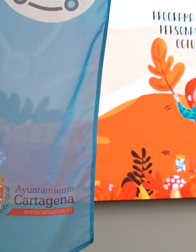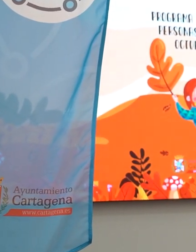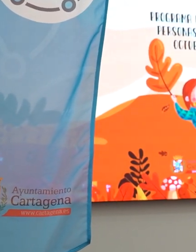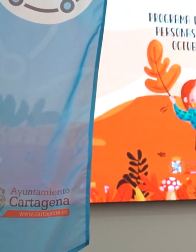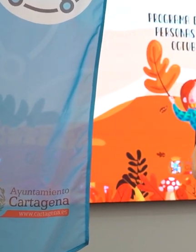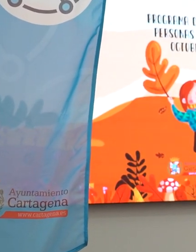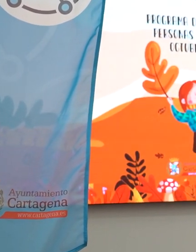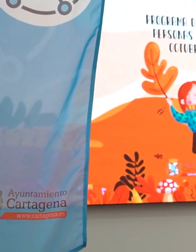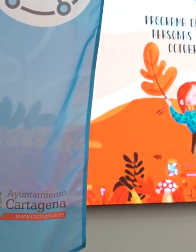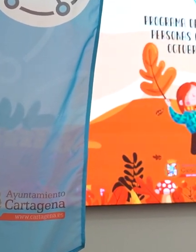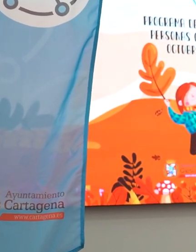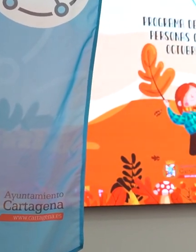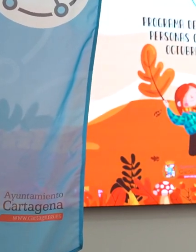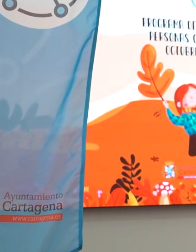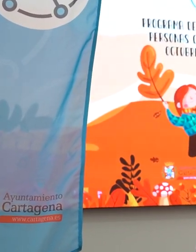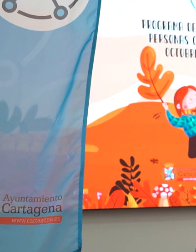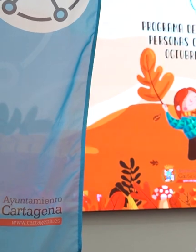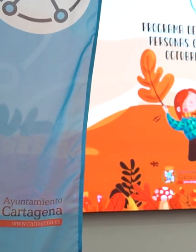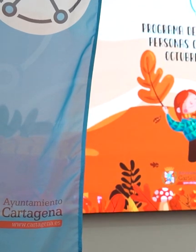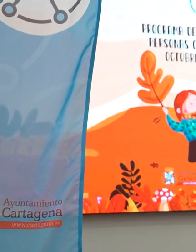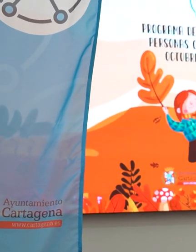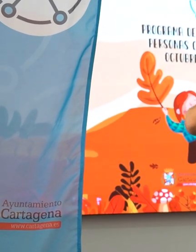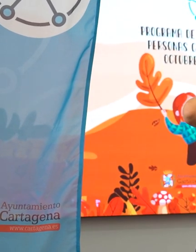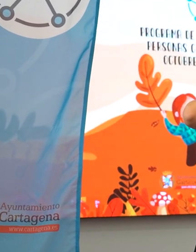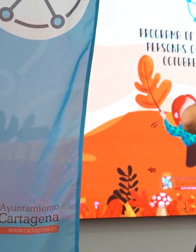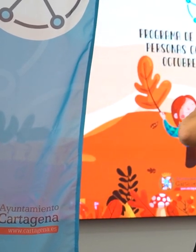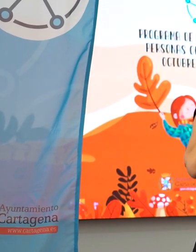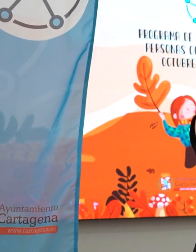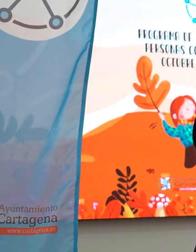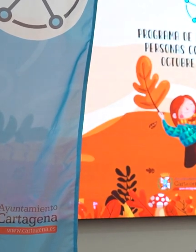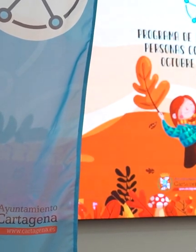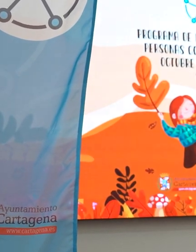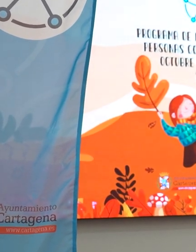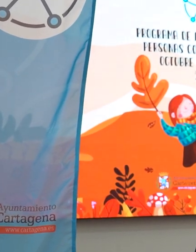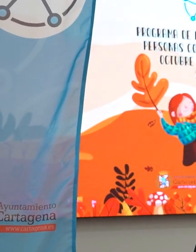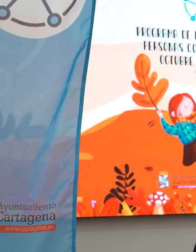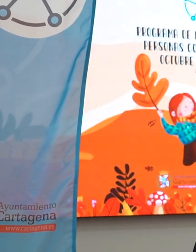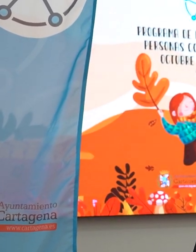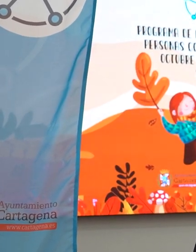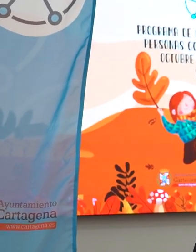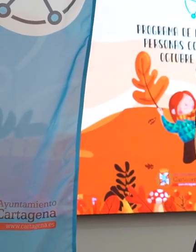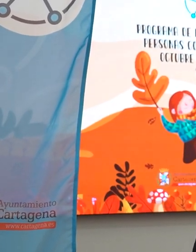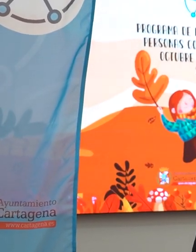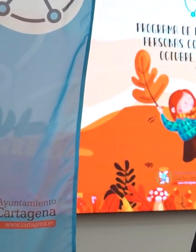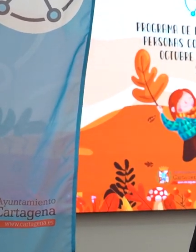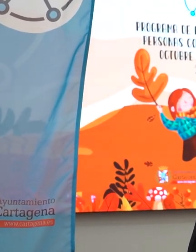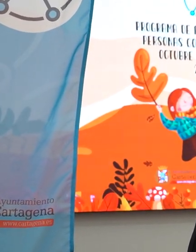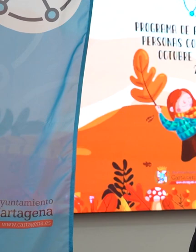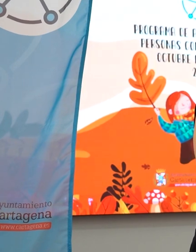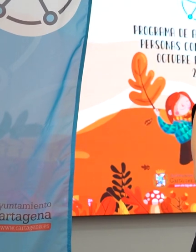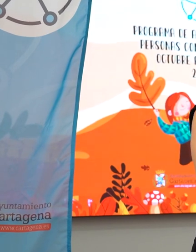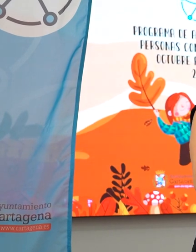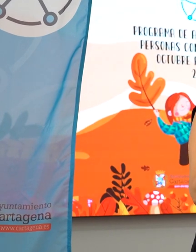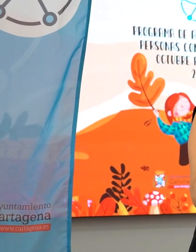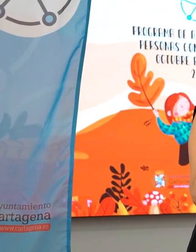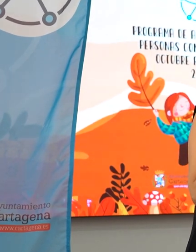somos uno de los pocos ciudades que lo tenemos, que ya está en su segundo año y que no es un catálogo o un documento